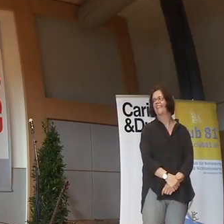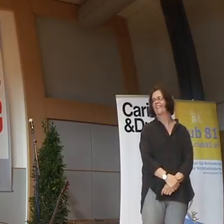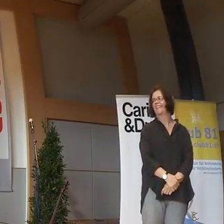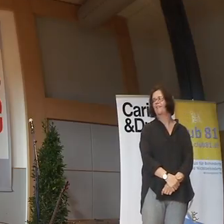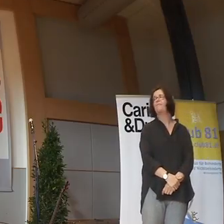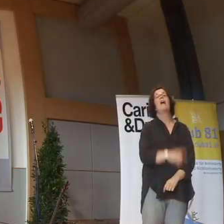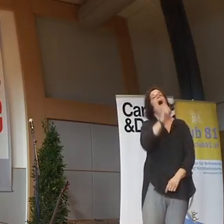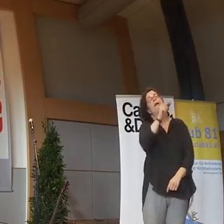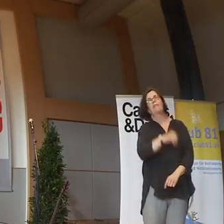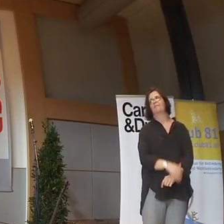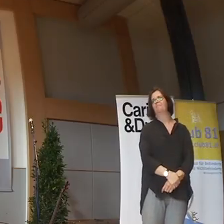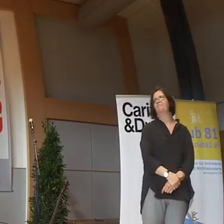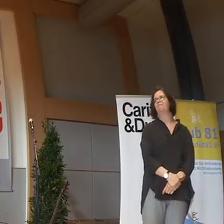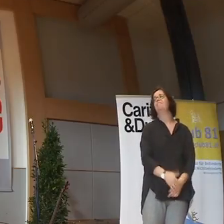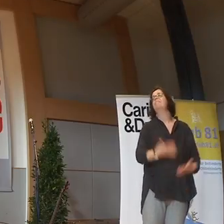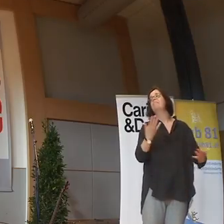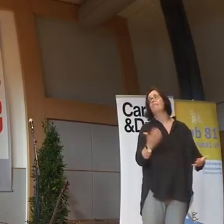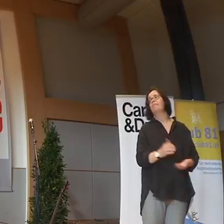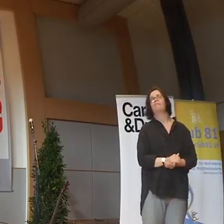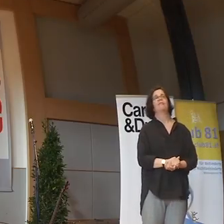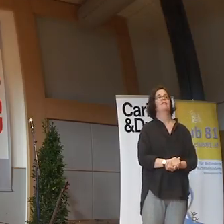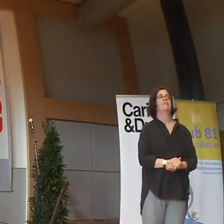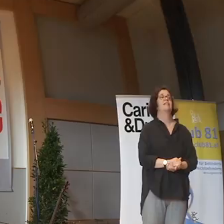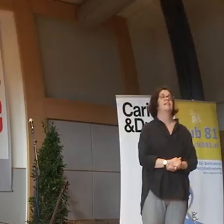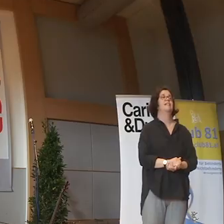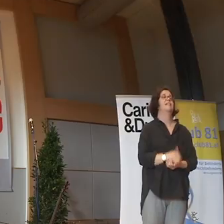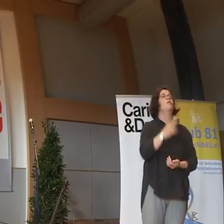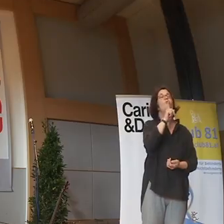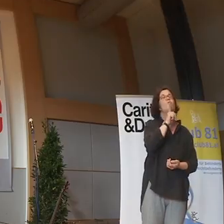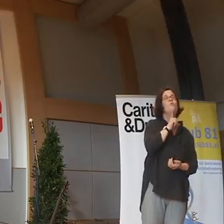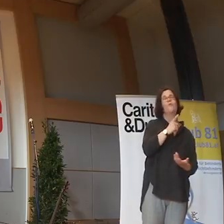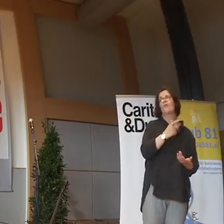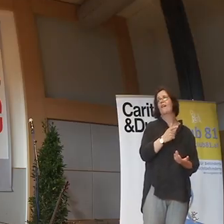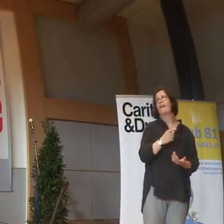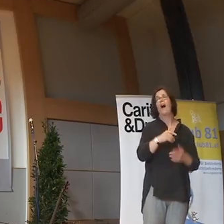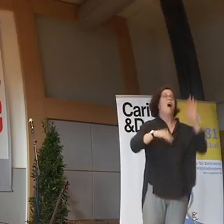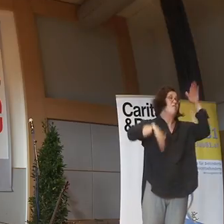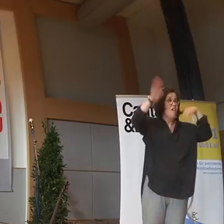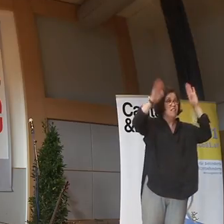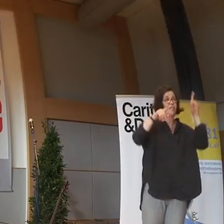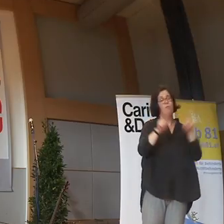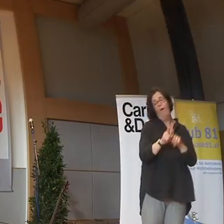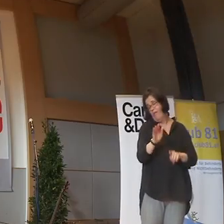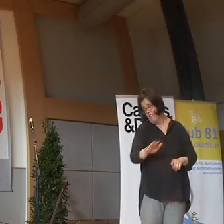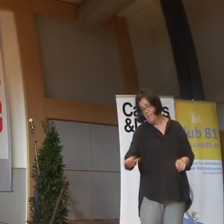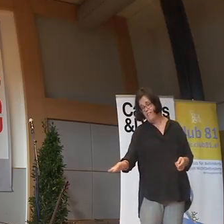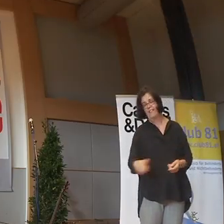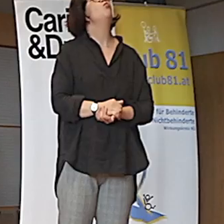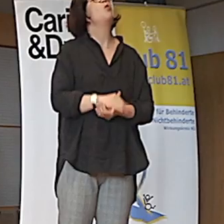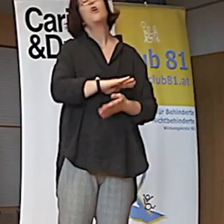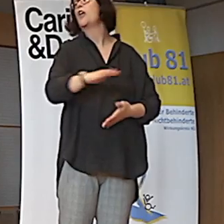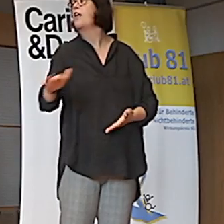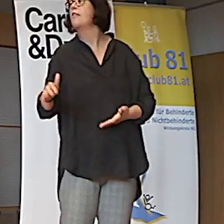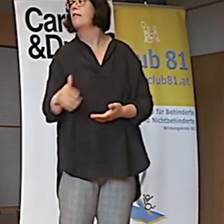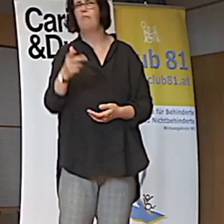Ja, aber es sind nicht nur Erwachsene. sind Kinder. Kinder sind mir die Liebsten.